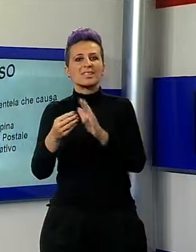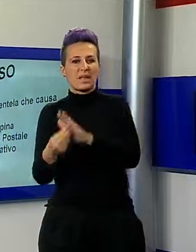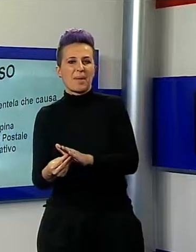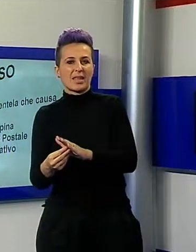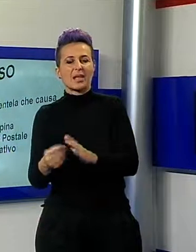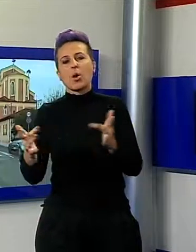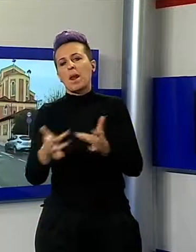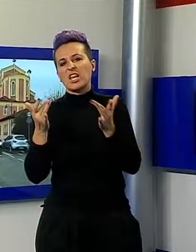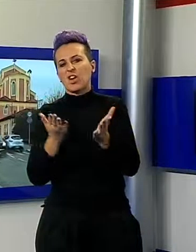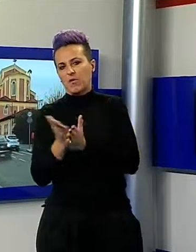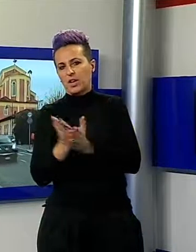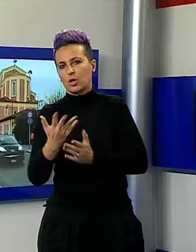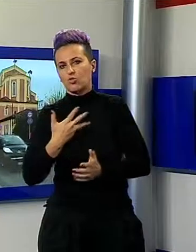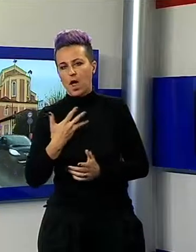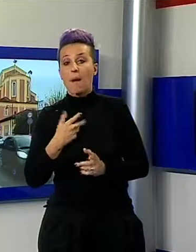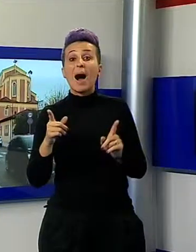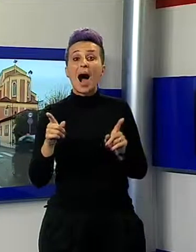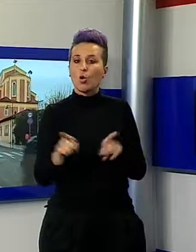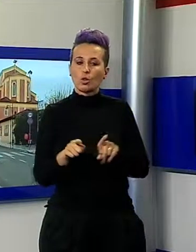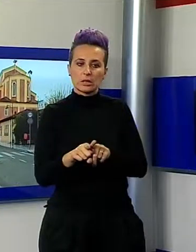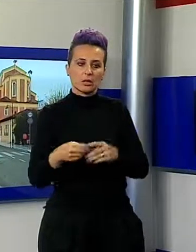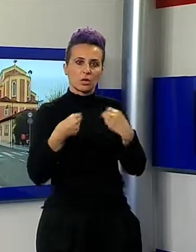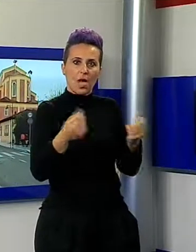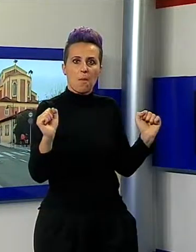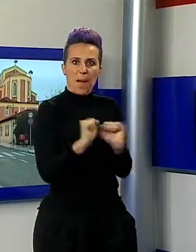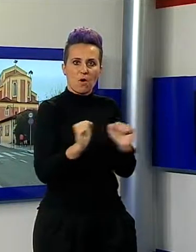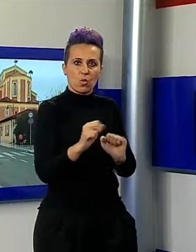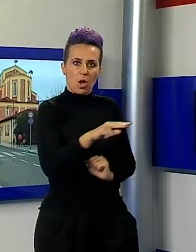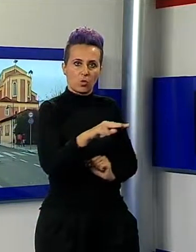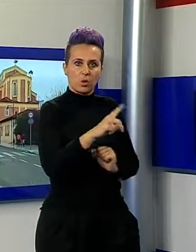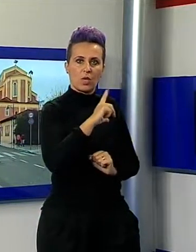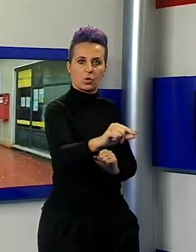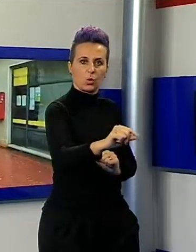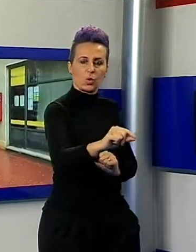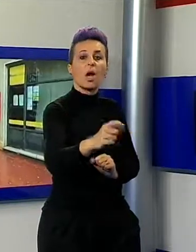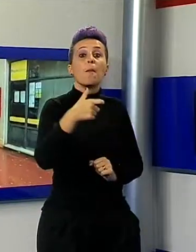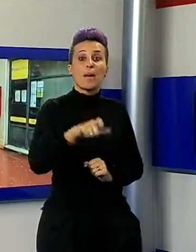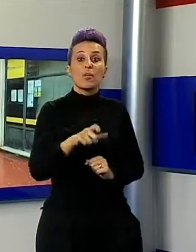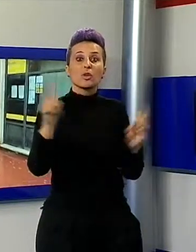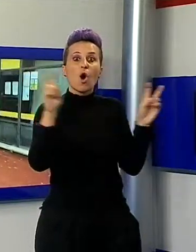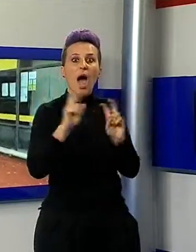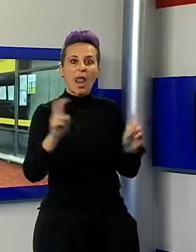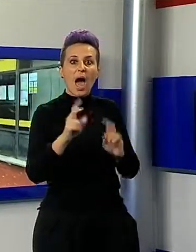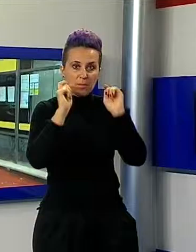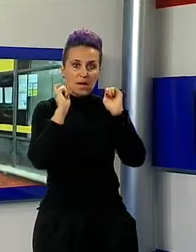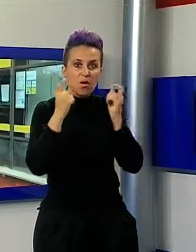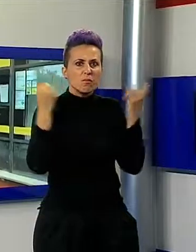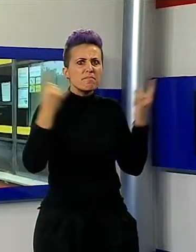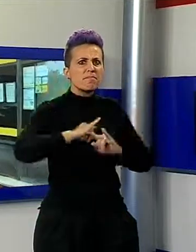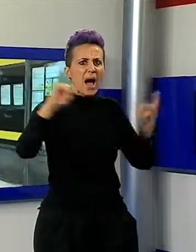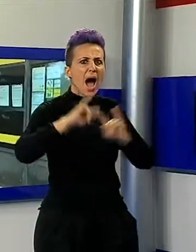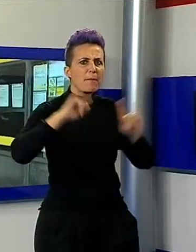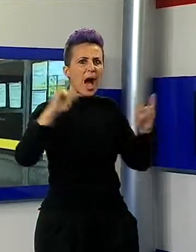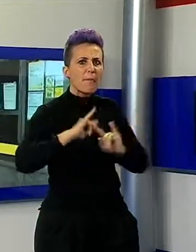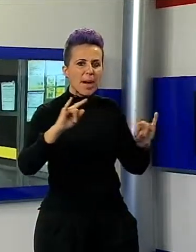feriti al dipendente, che è riuscito comunque ad allontanare i malintenzionati, grazie anche al sistema di allarme entrato in funzione. I due